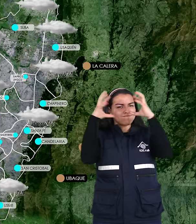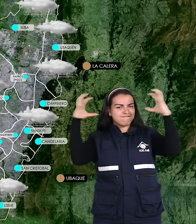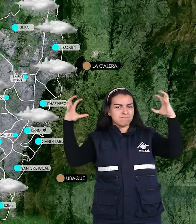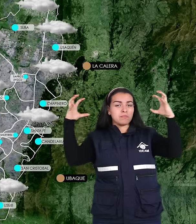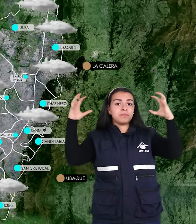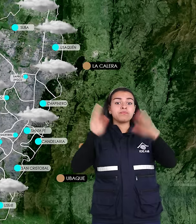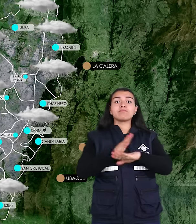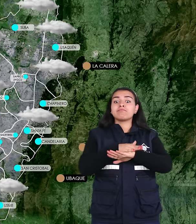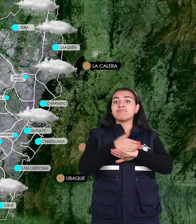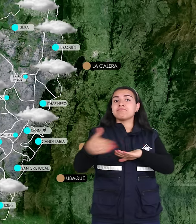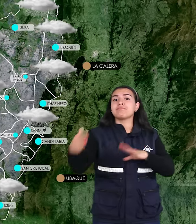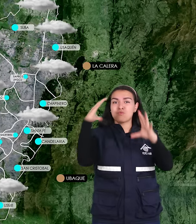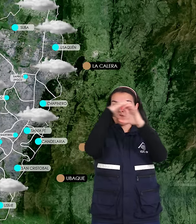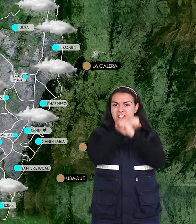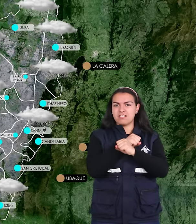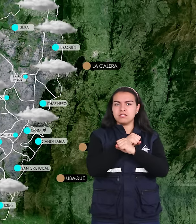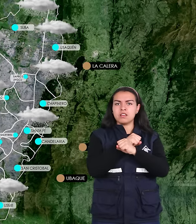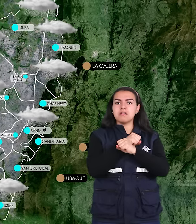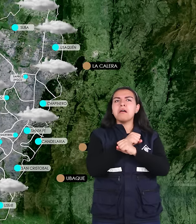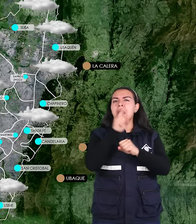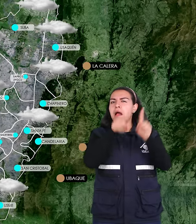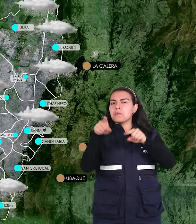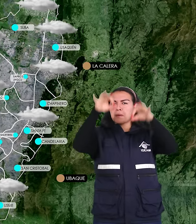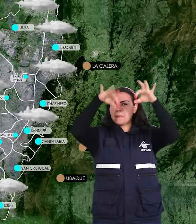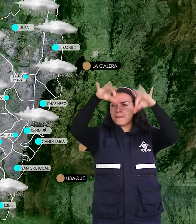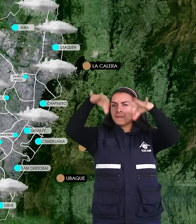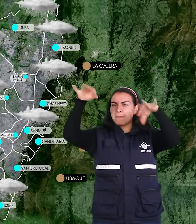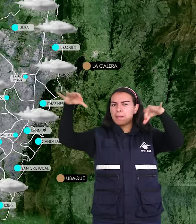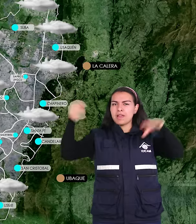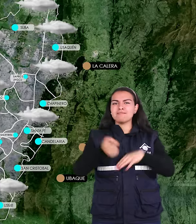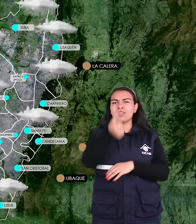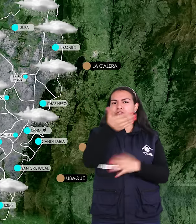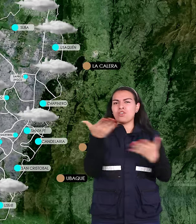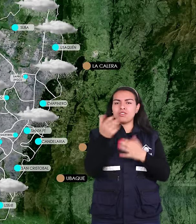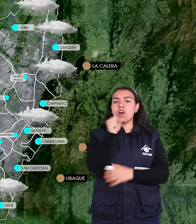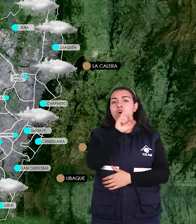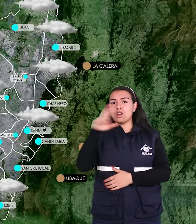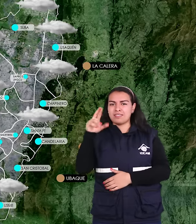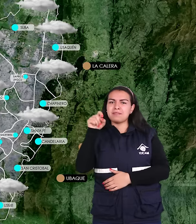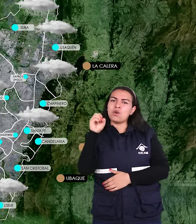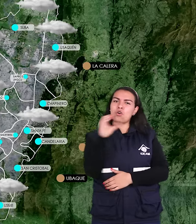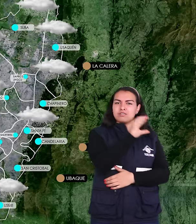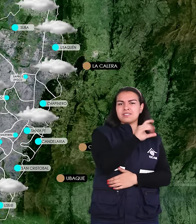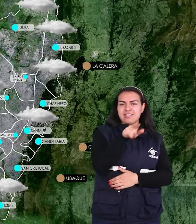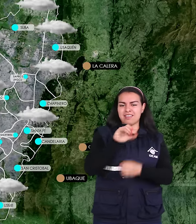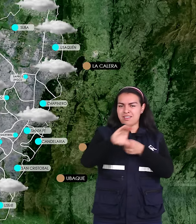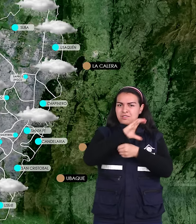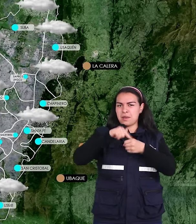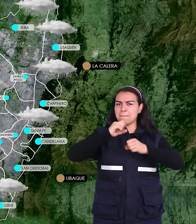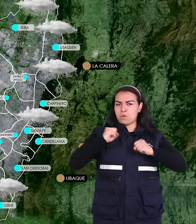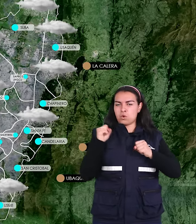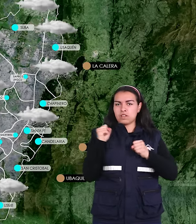cubierto. Ya finalizando la noche se espera que se activen algunas lluvias de carácter ligero sobre el oriente y occidente de la